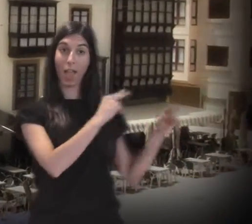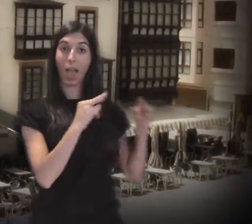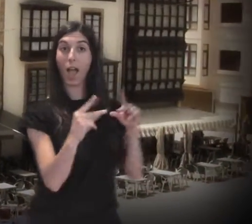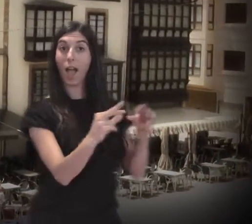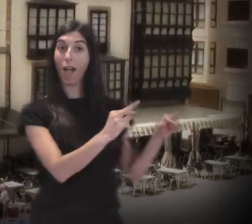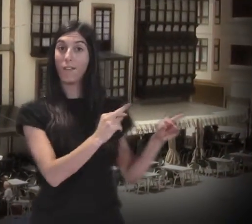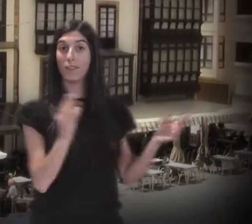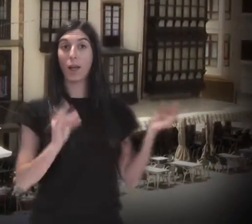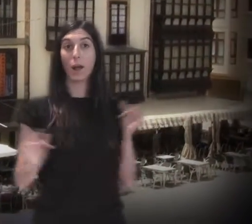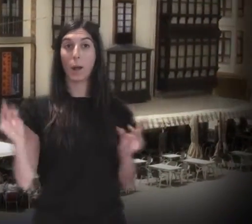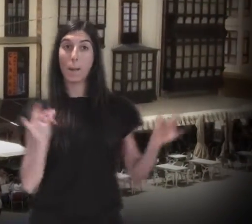estilo suelto o con panderetas.